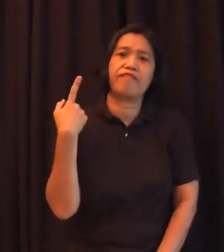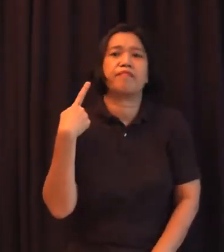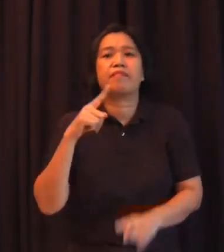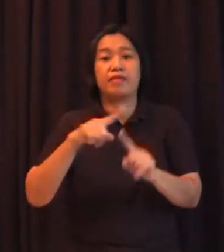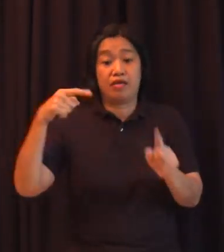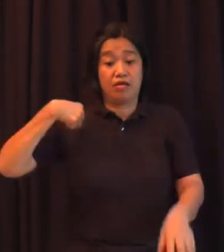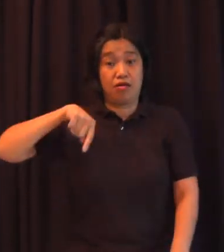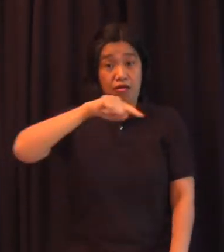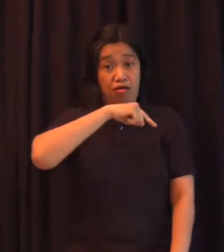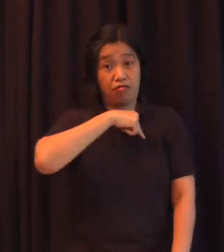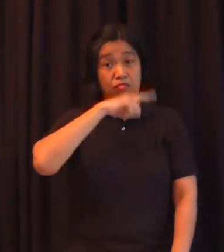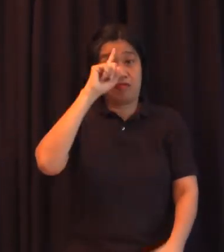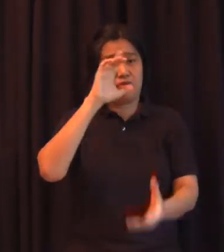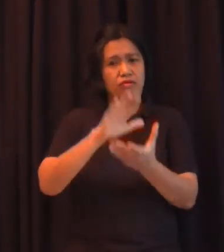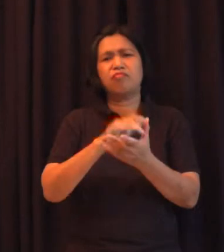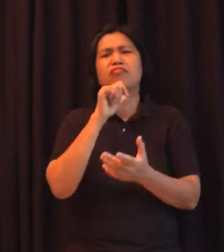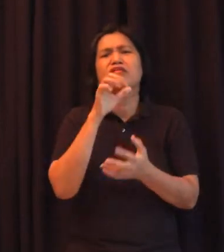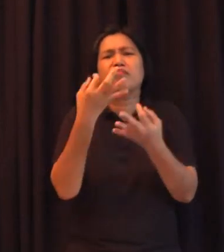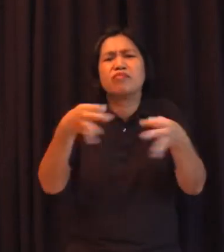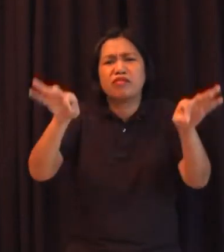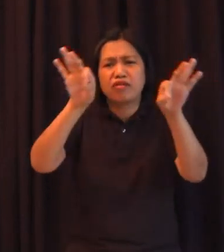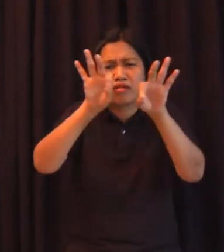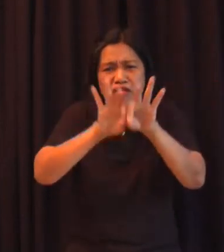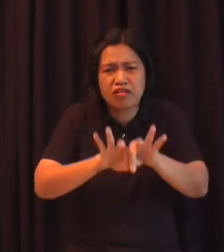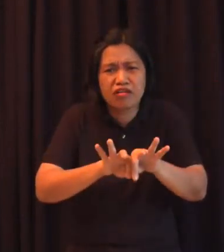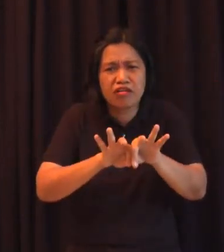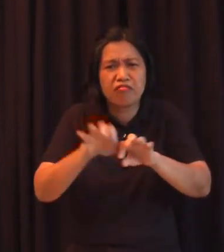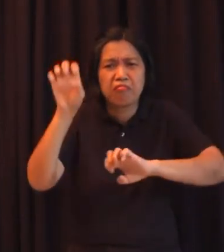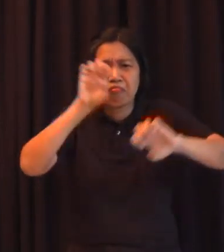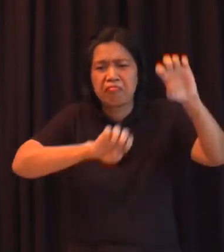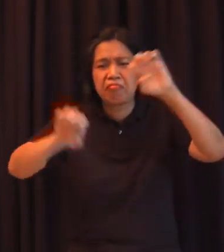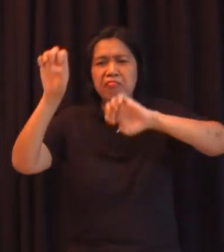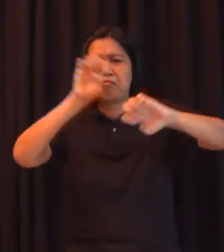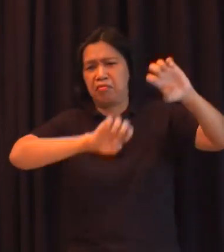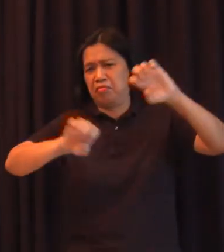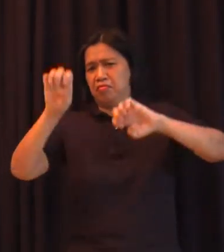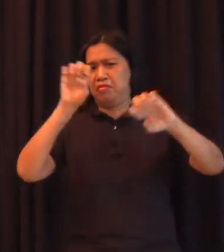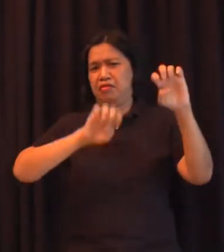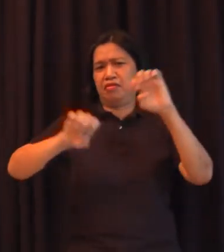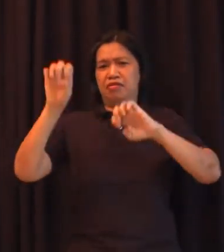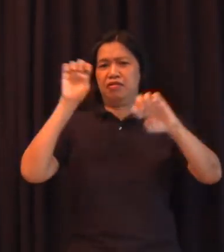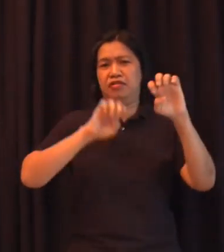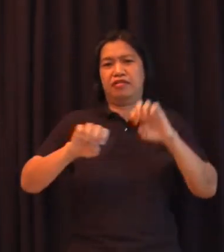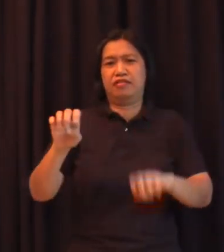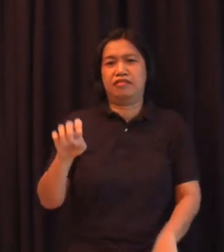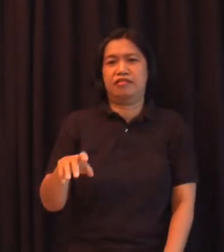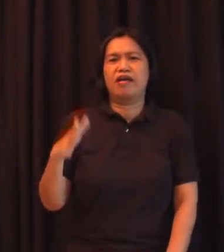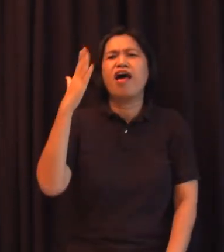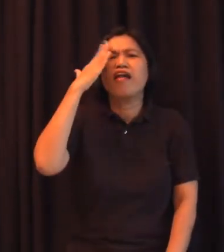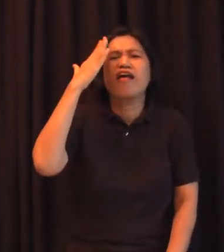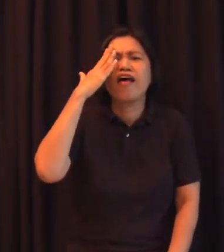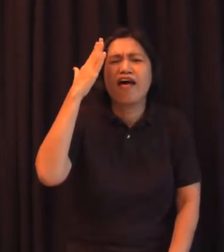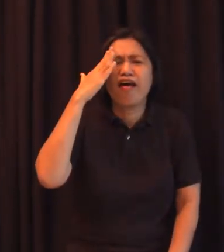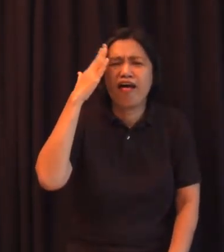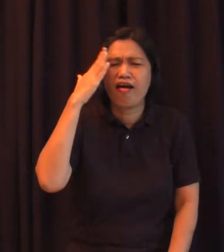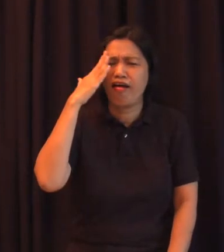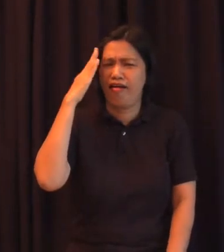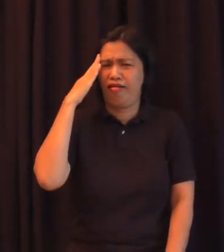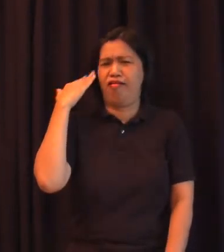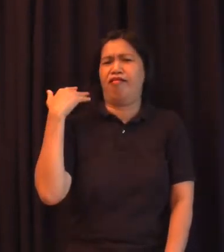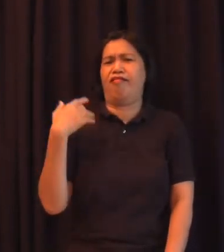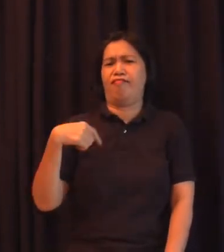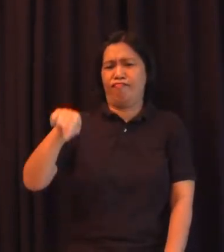importante itong mga eksperimento na ito. Common sense na lang yung magsasabi sa atin na mas